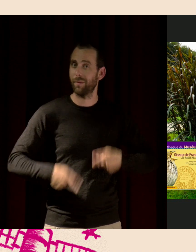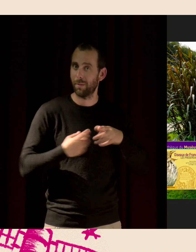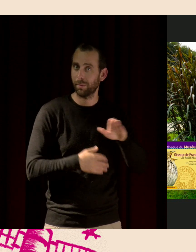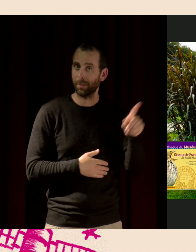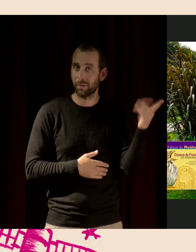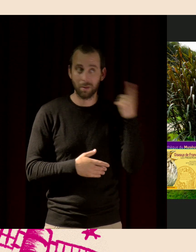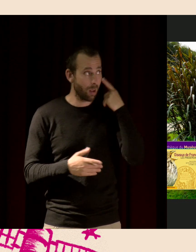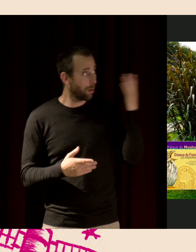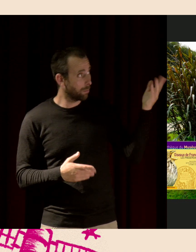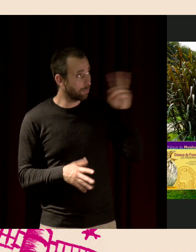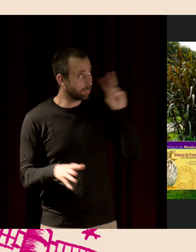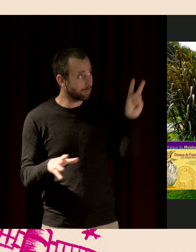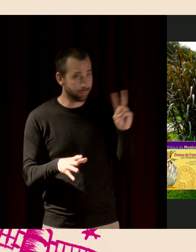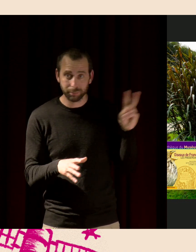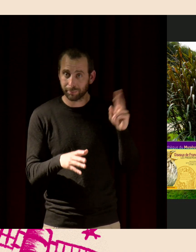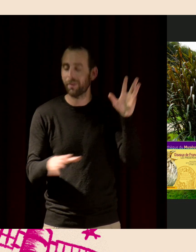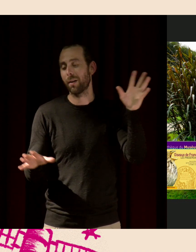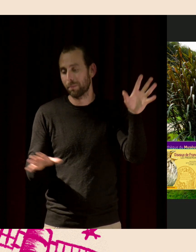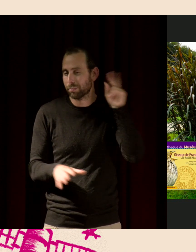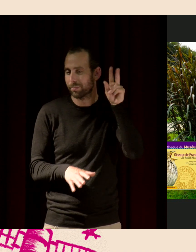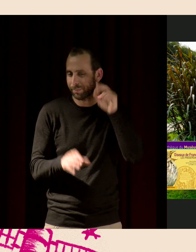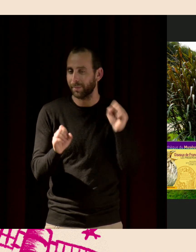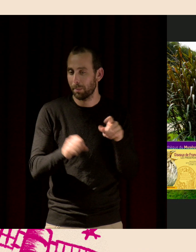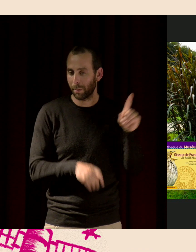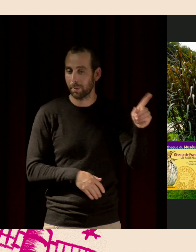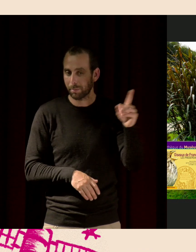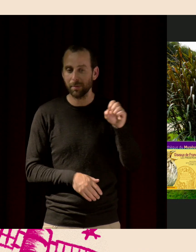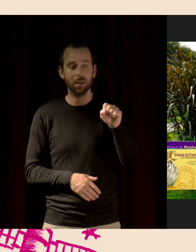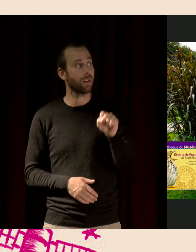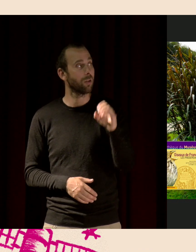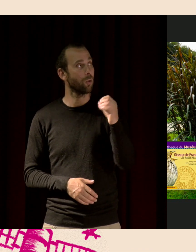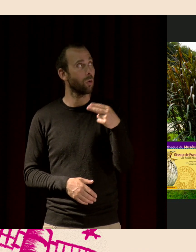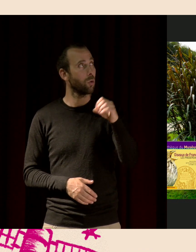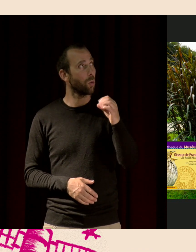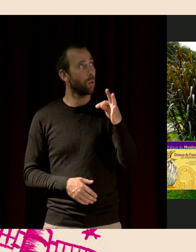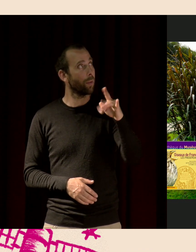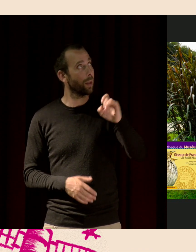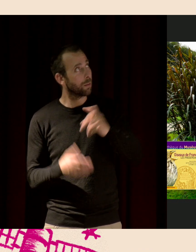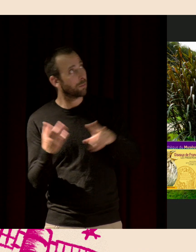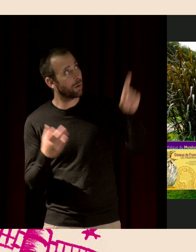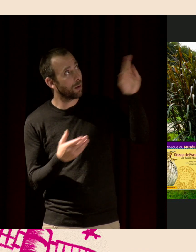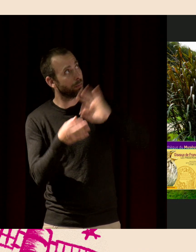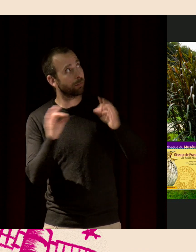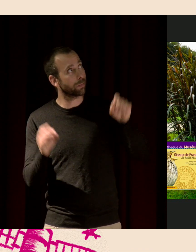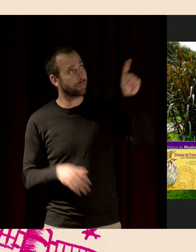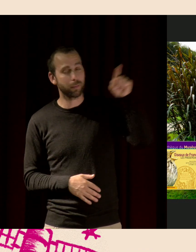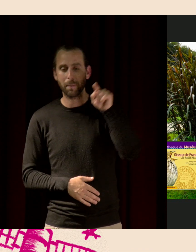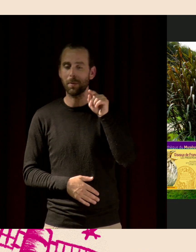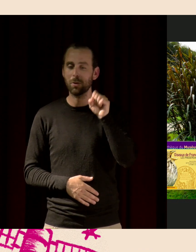C'est accessible à tout le monde. Sonotech.mnhn.fr Vous pouvez écouter des sons du monde entier.